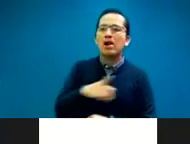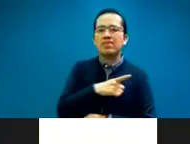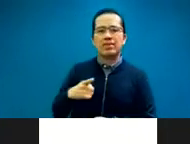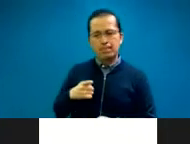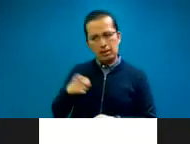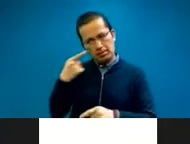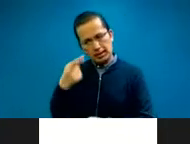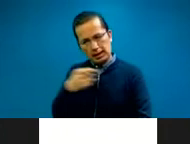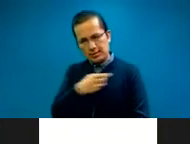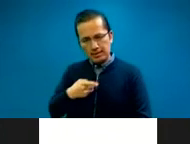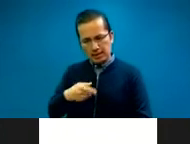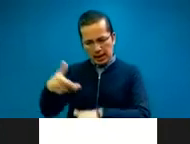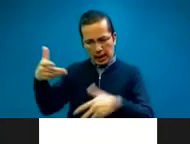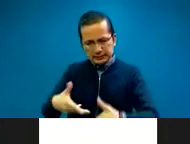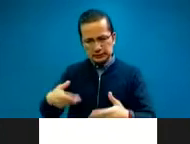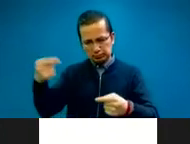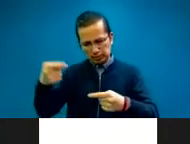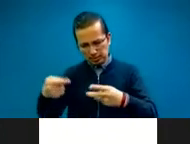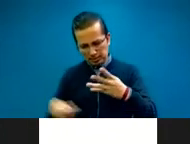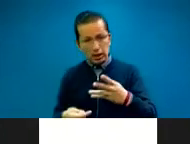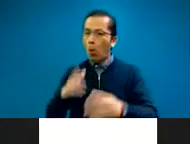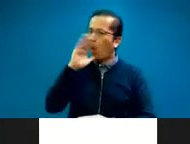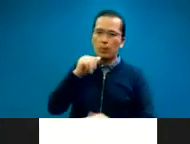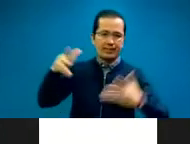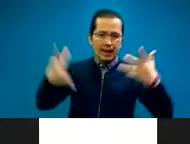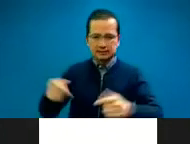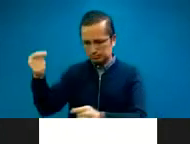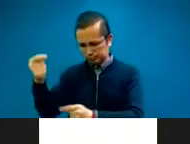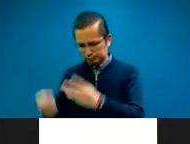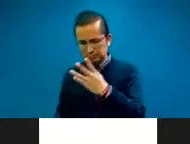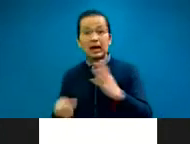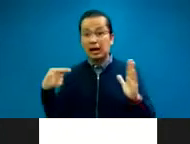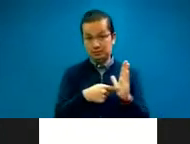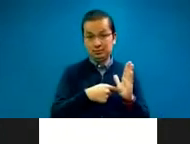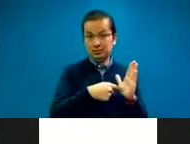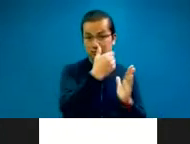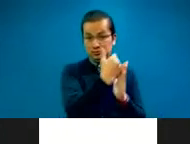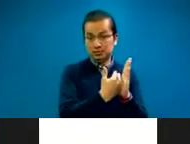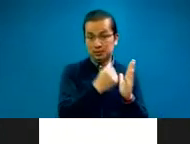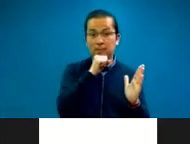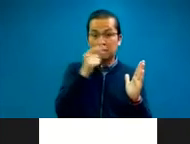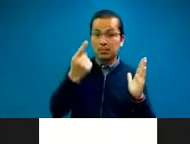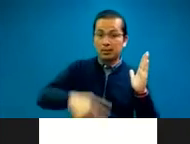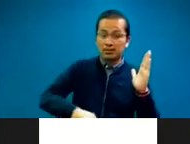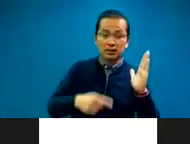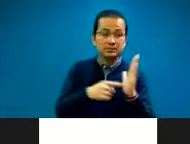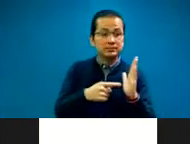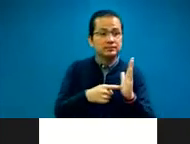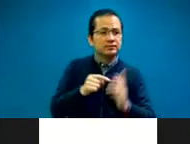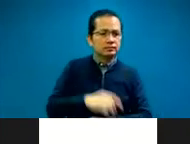interpretación médica. Algo curioso que recuerdo es que